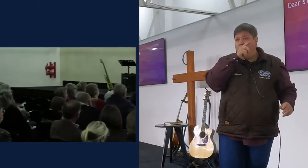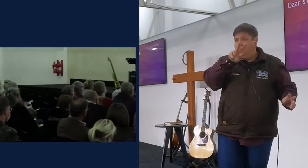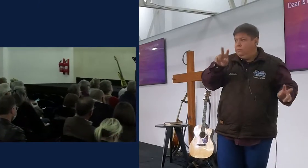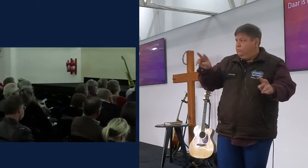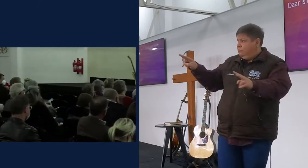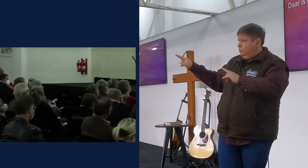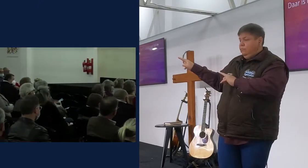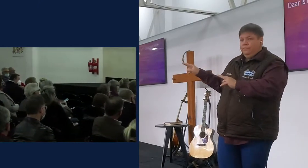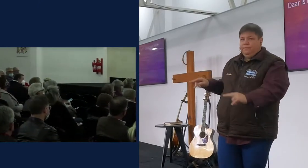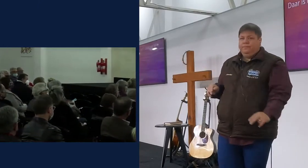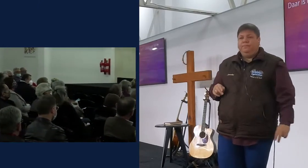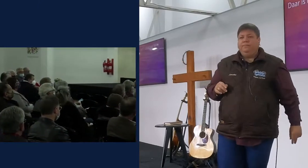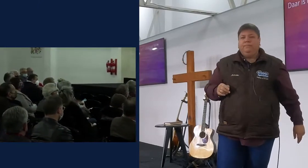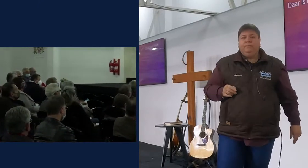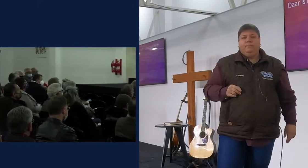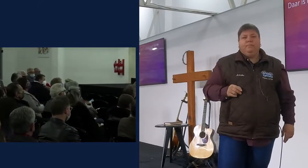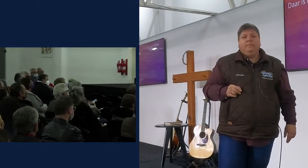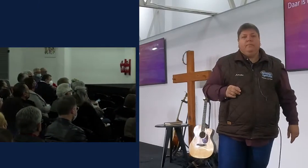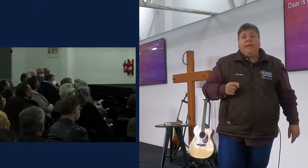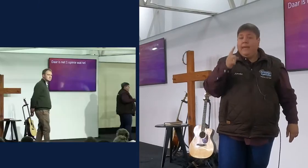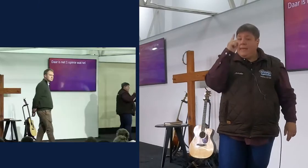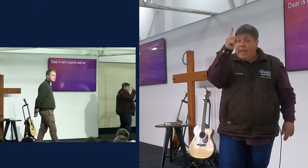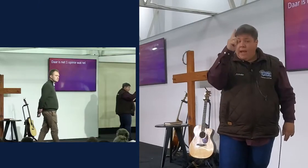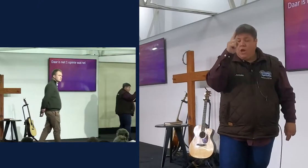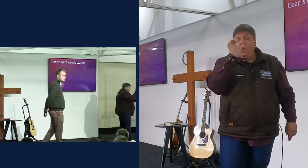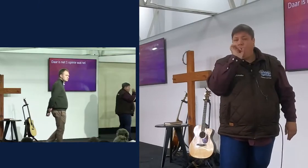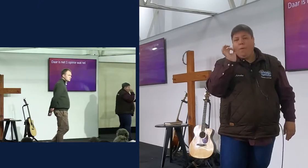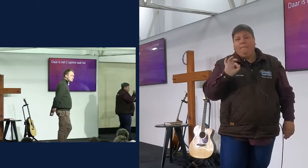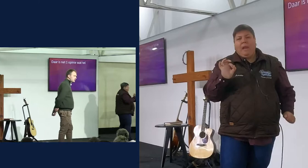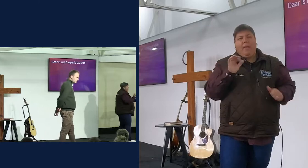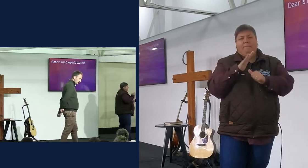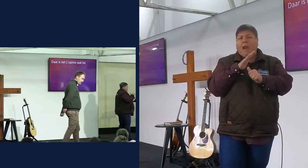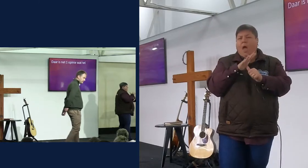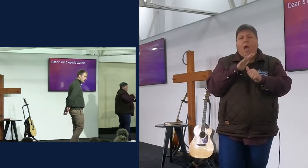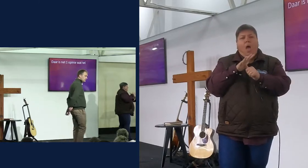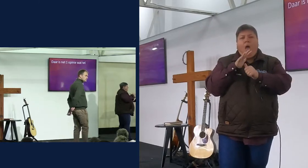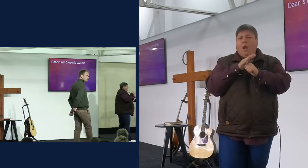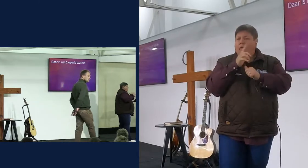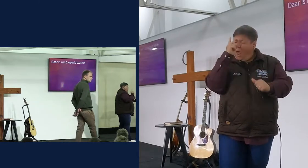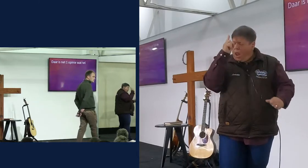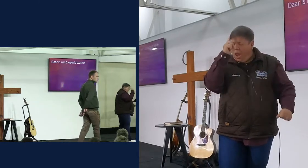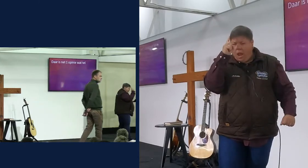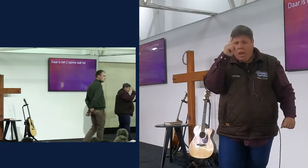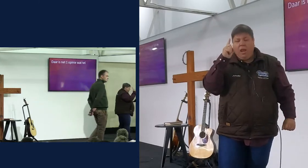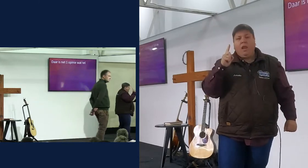amal sy oog, dat is net een opinie, wat in jou leven tel,